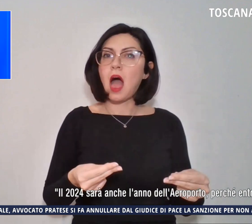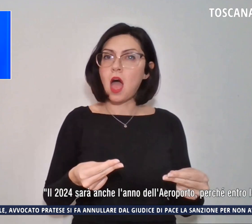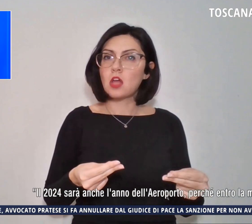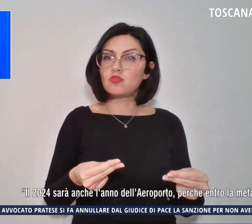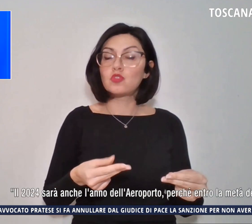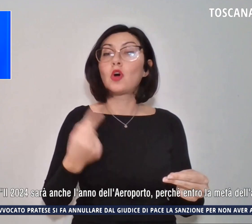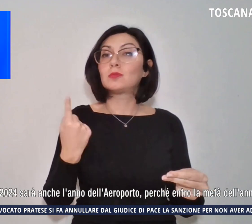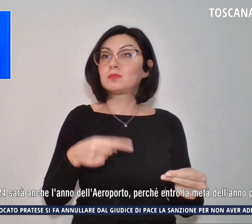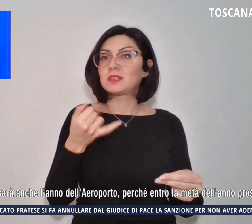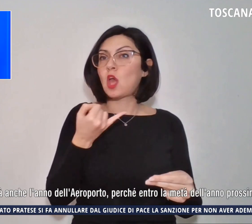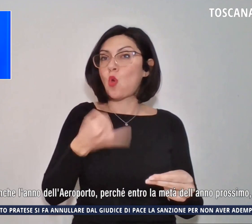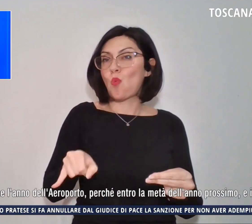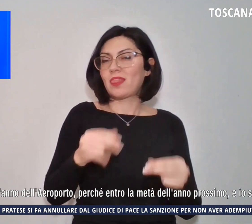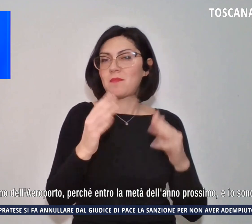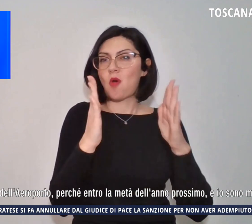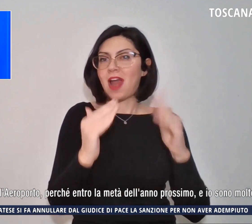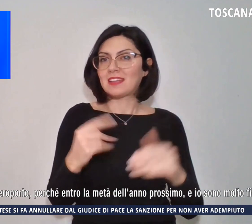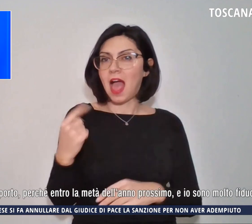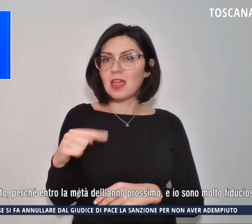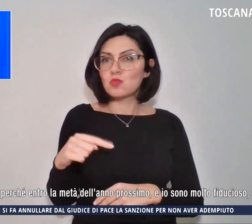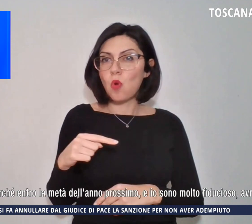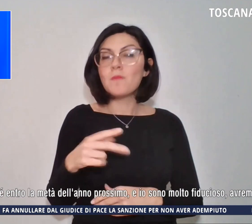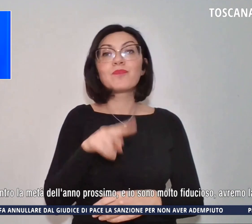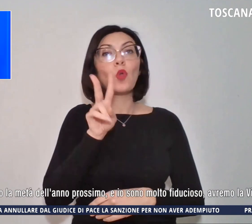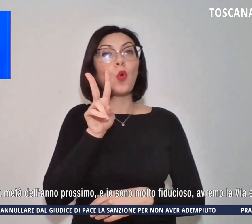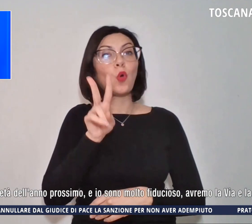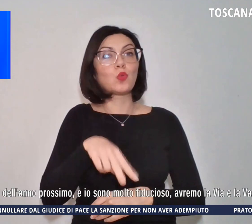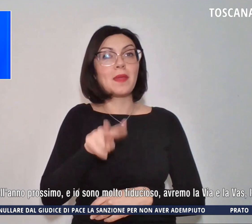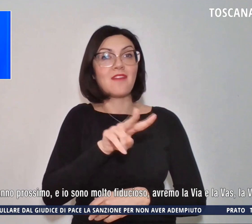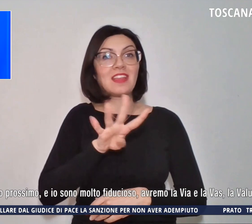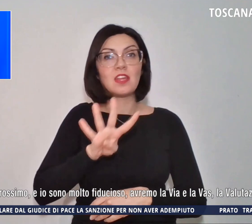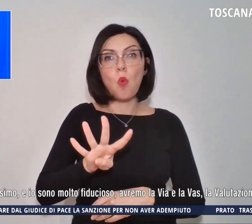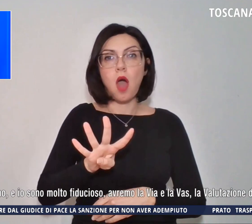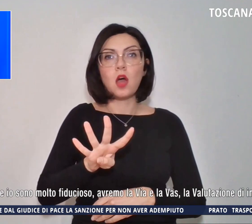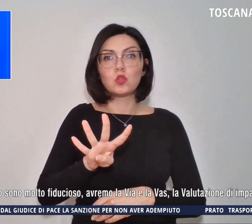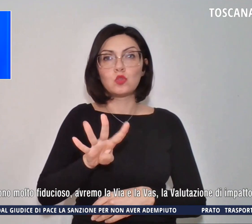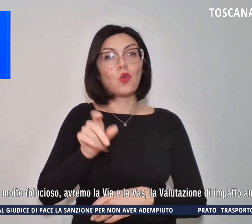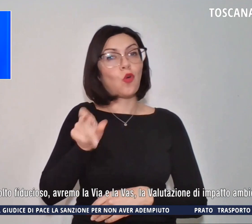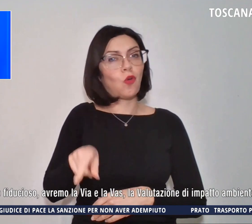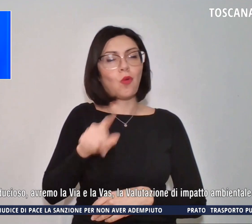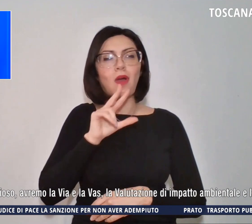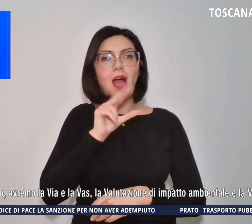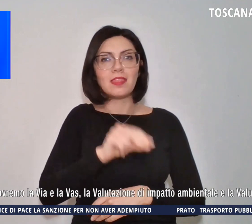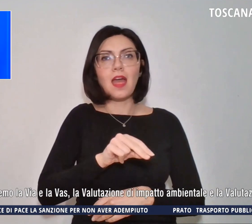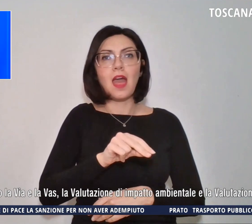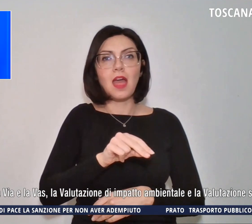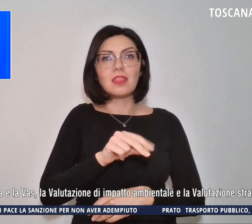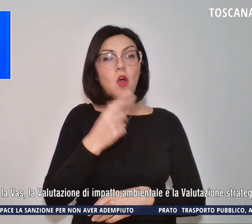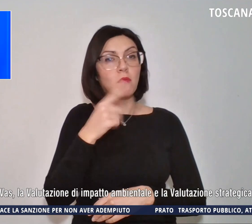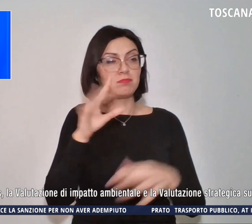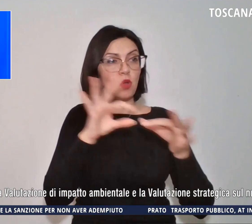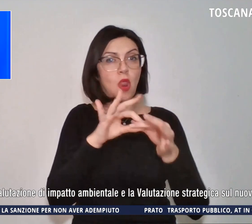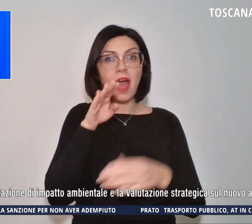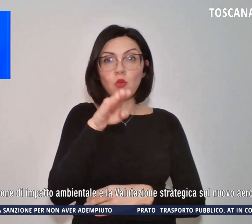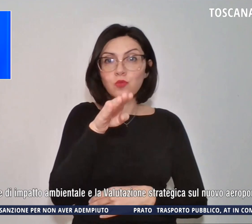Natale, il 2024 ha detto invece per quanto riguarda il futuro sarà l